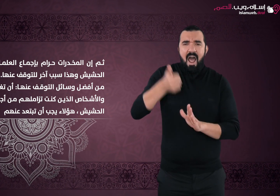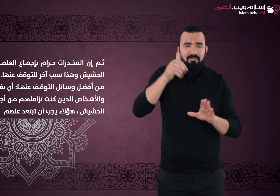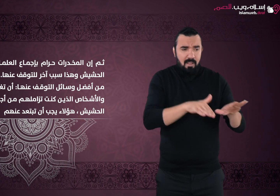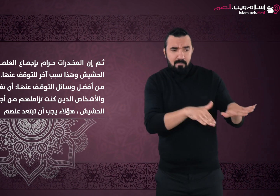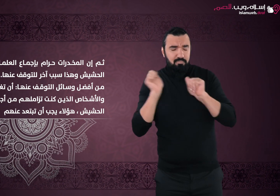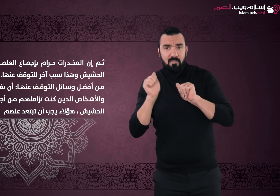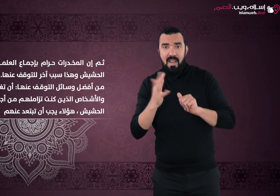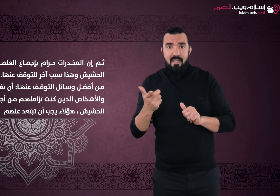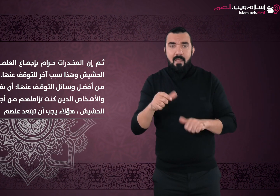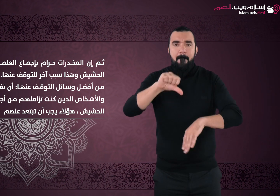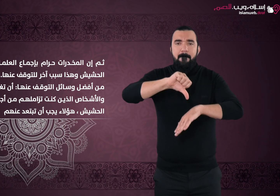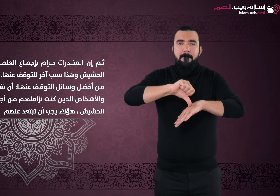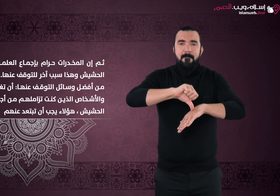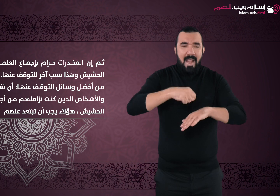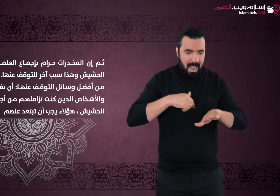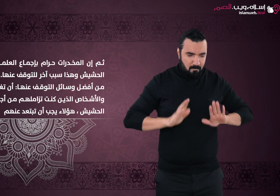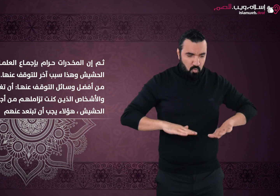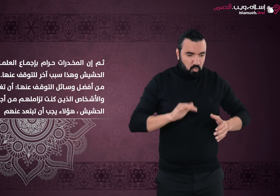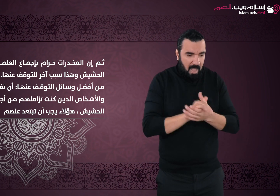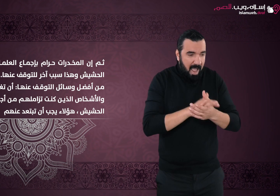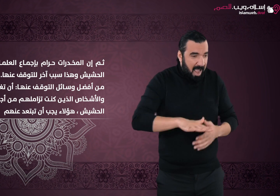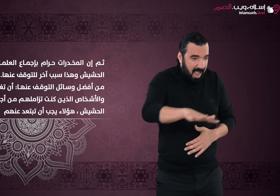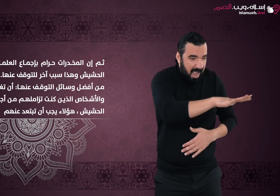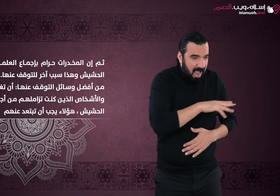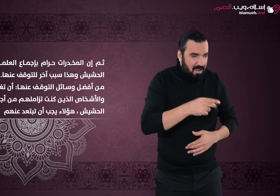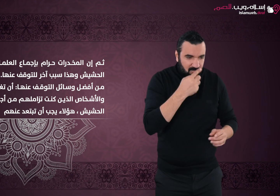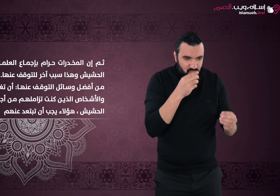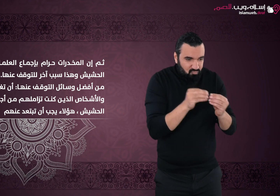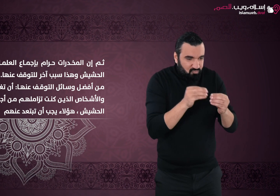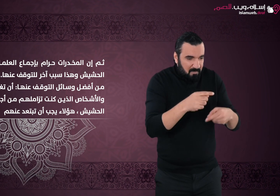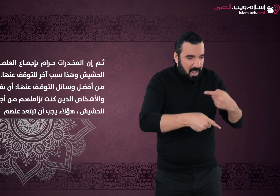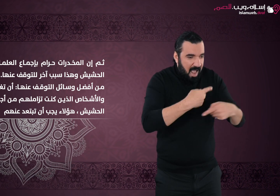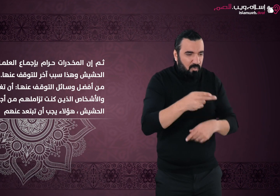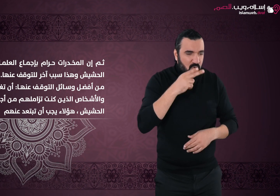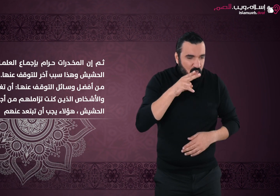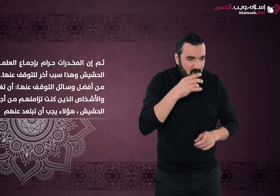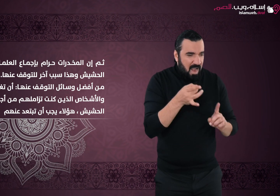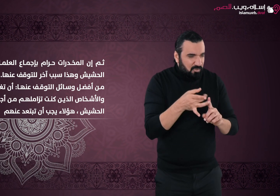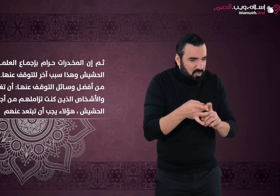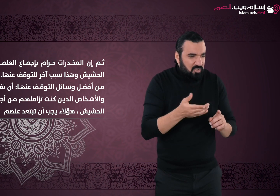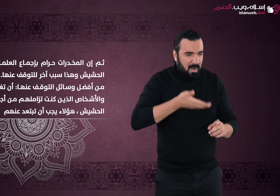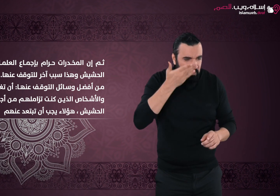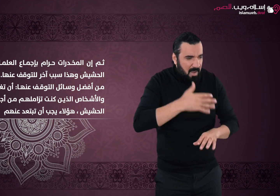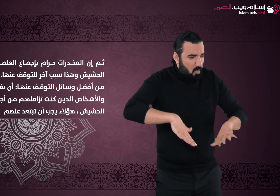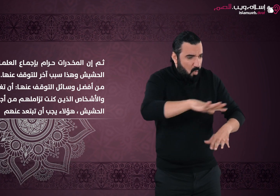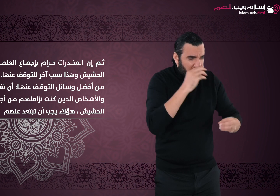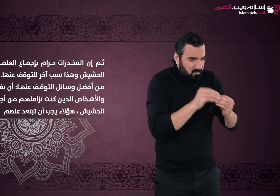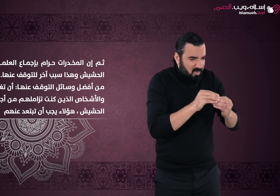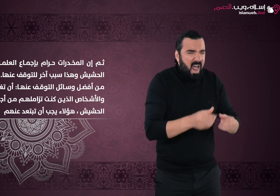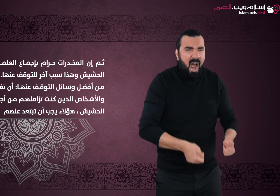تغير المكان والأشخاص الذين كنت تلازمهم من أجل تعاطي الحشيش